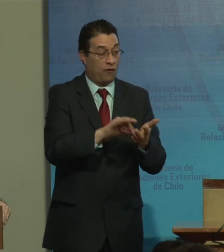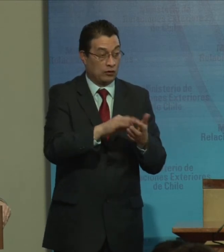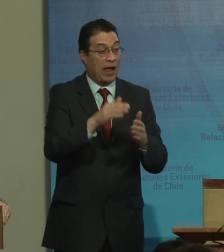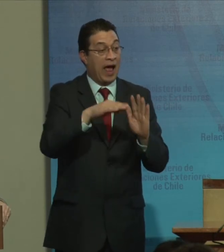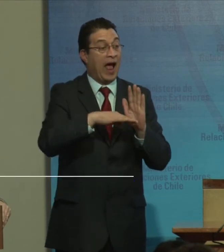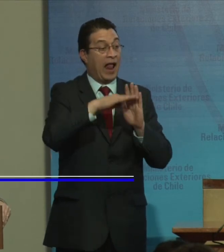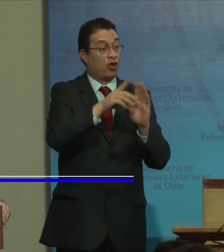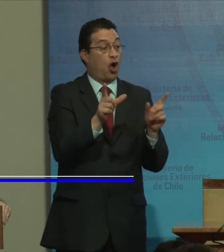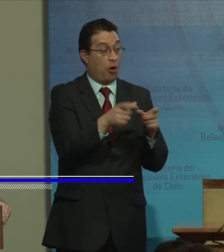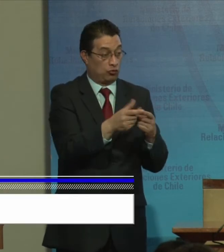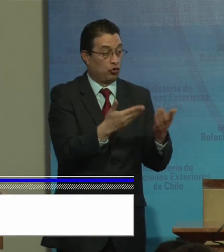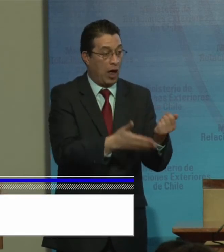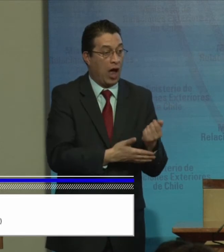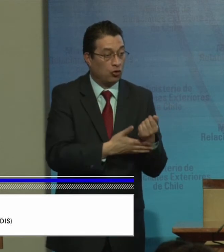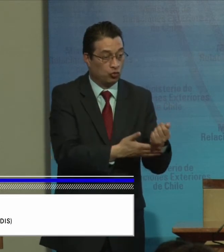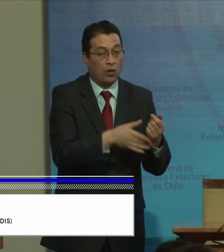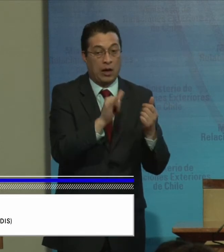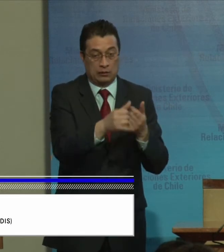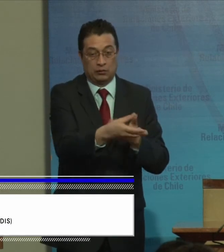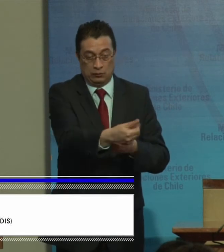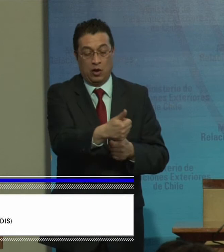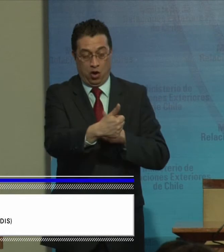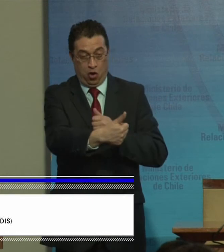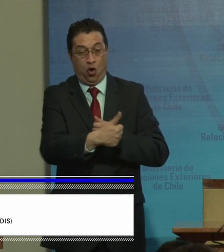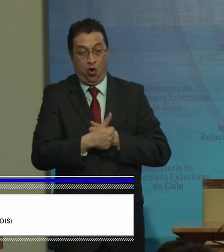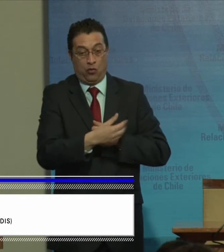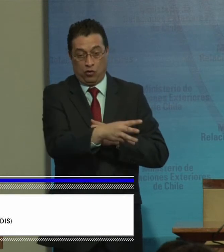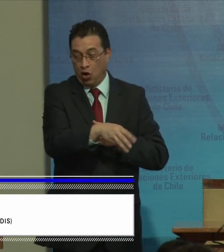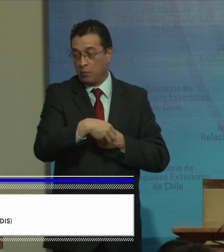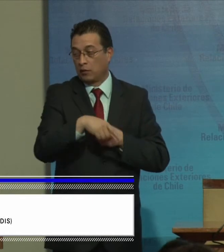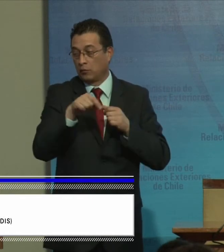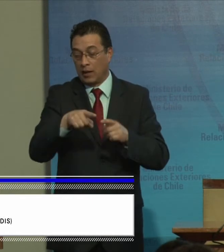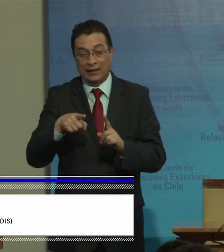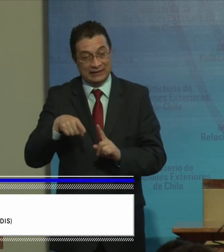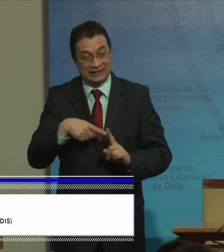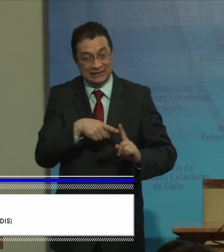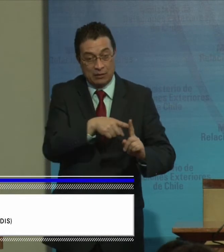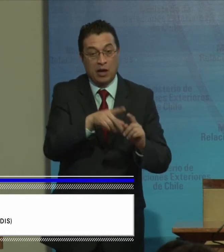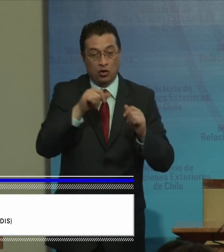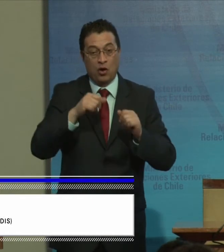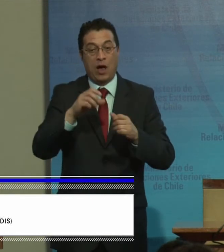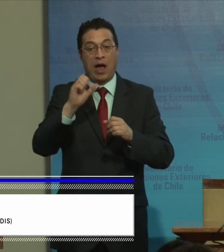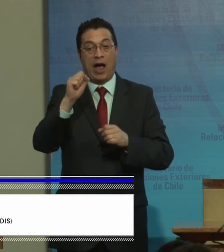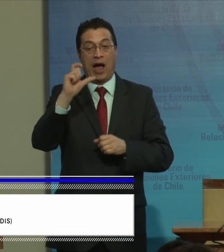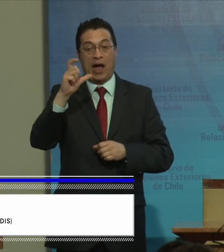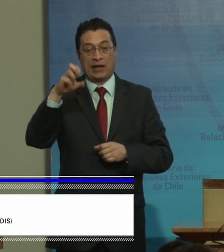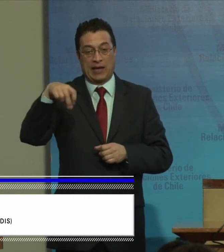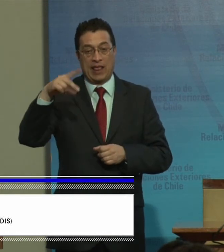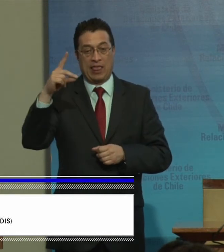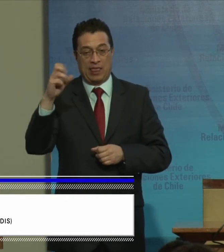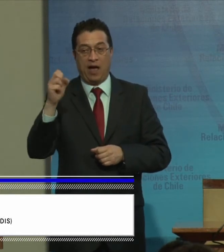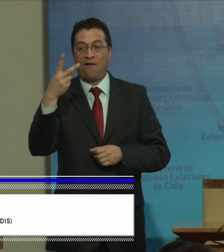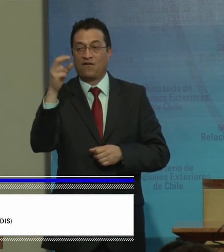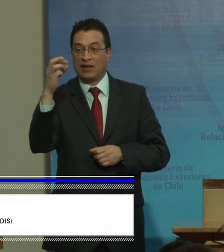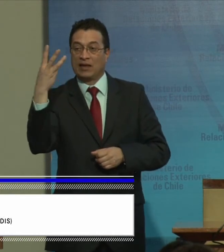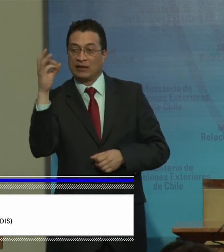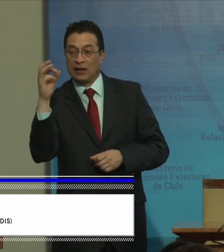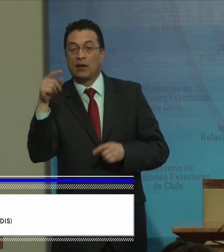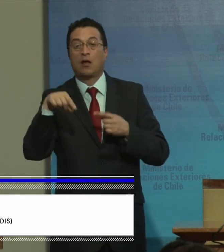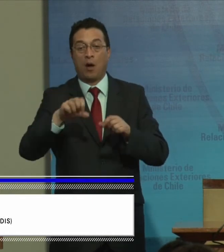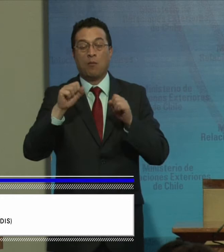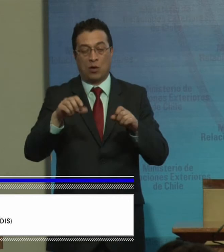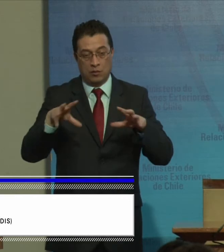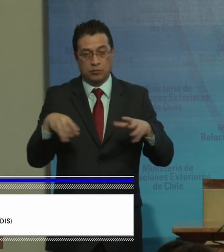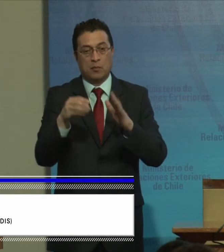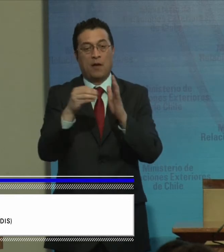Comisionado de poder también incorporarlo a nuestro seguimiento de la Agenda 2030, poder también incorporar